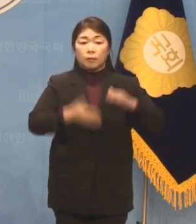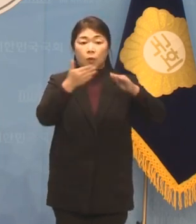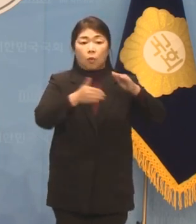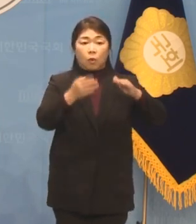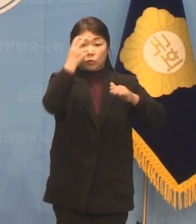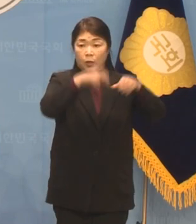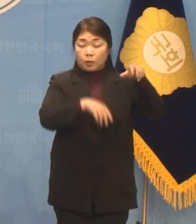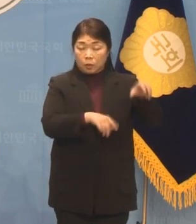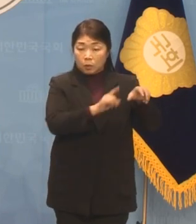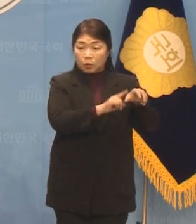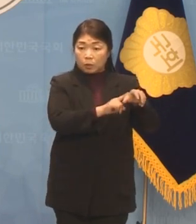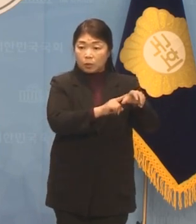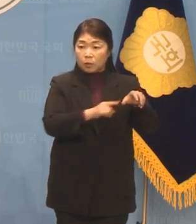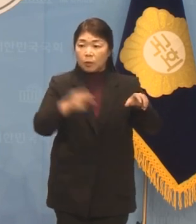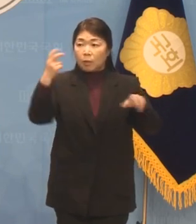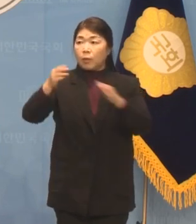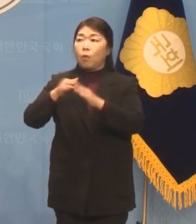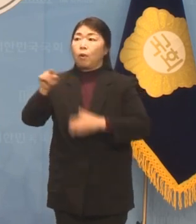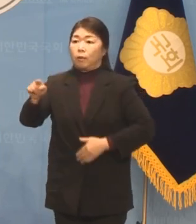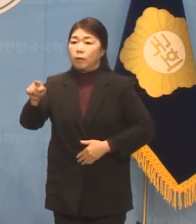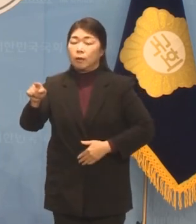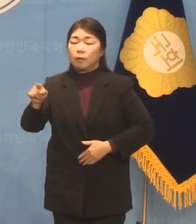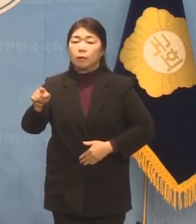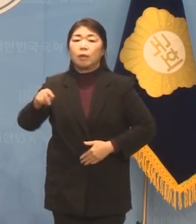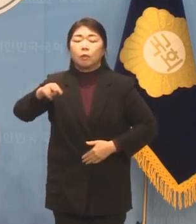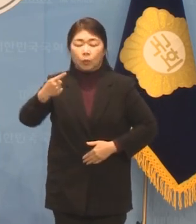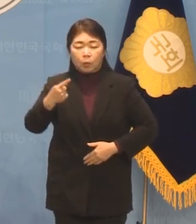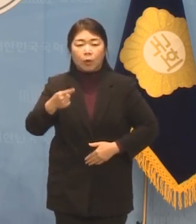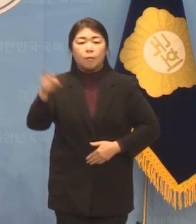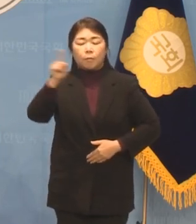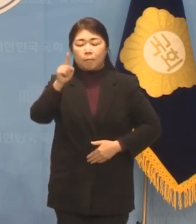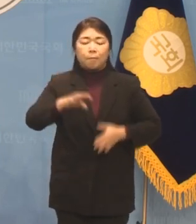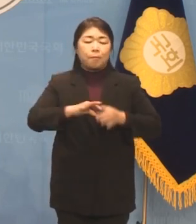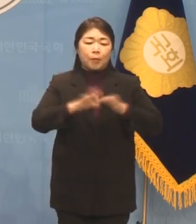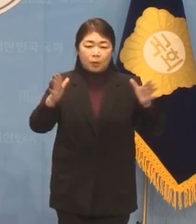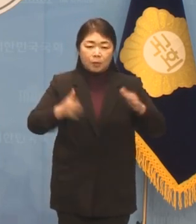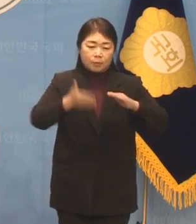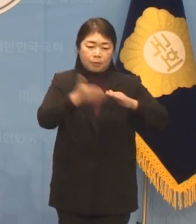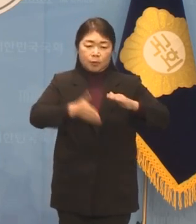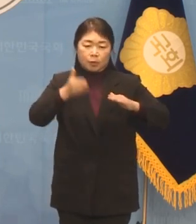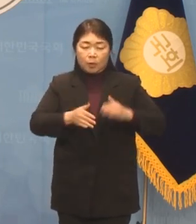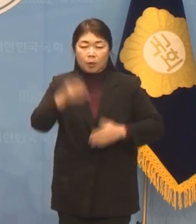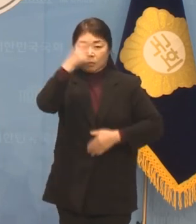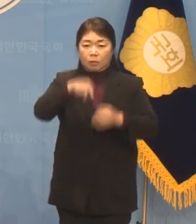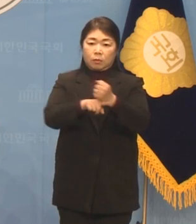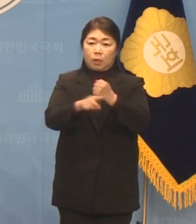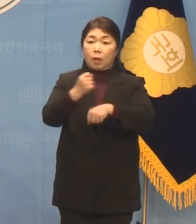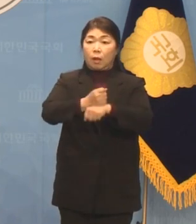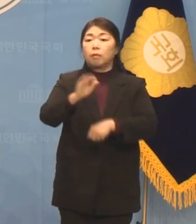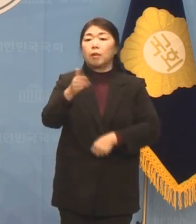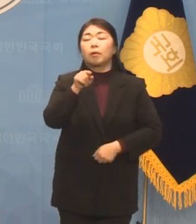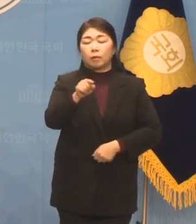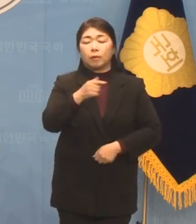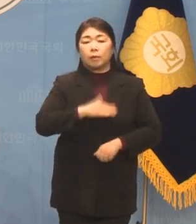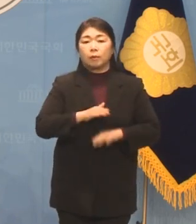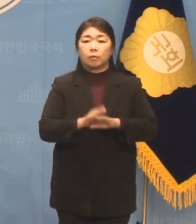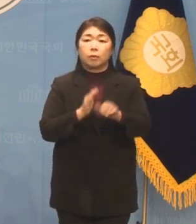감사원의 바락에도 흔들림 없이 공명정대하게 수사를 진행해야 할 것입니다.